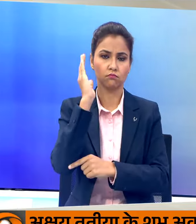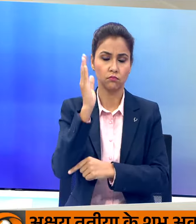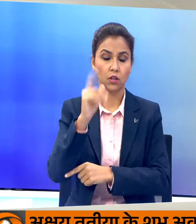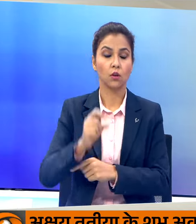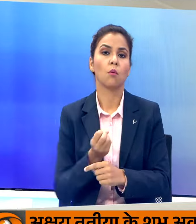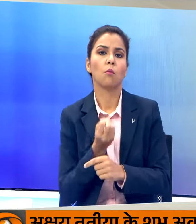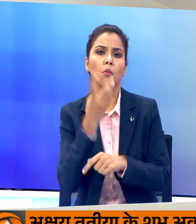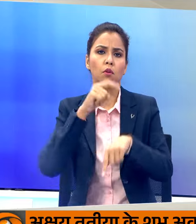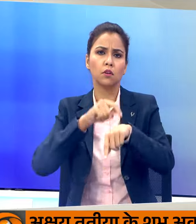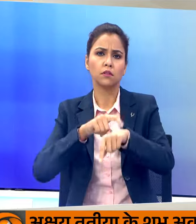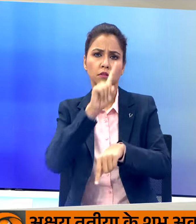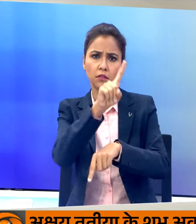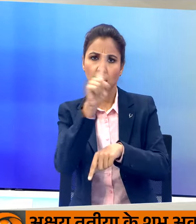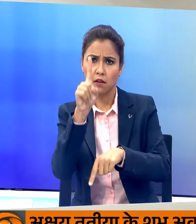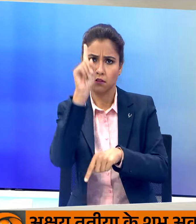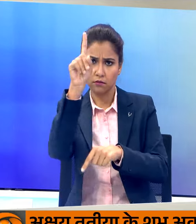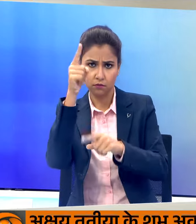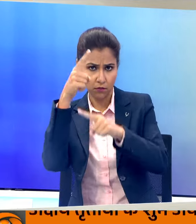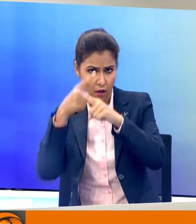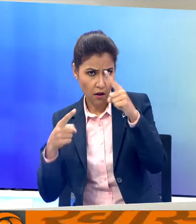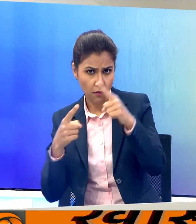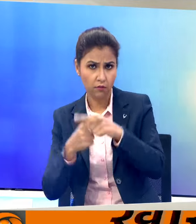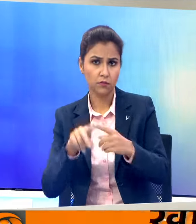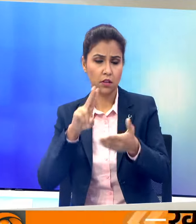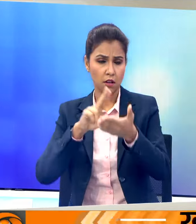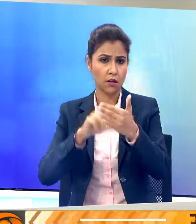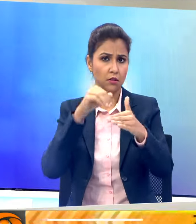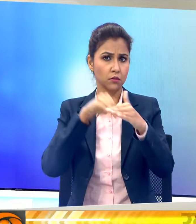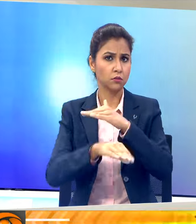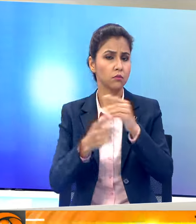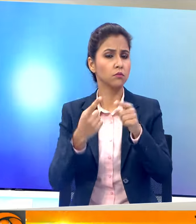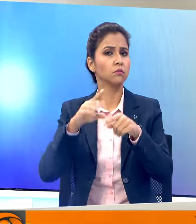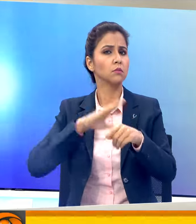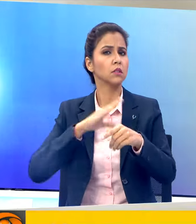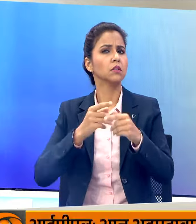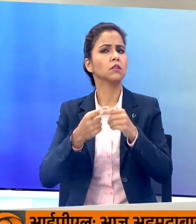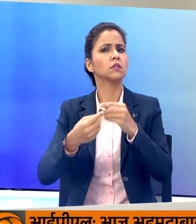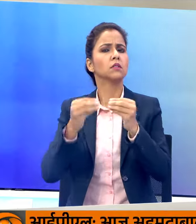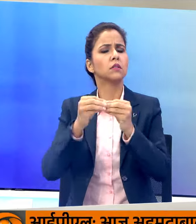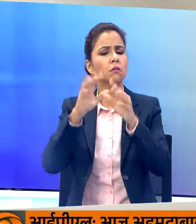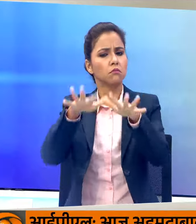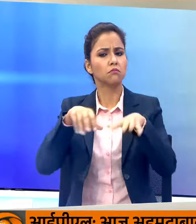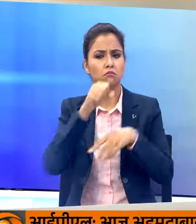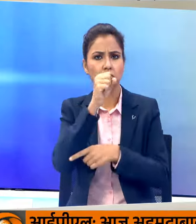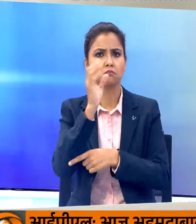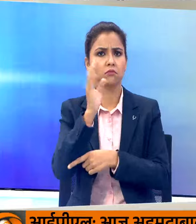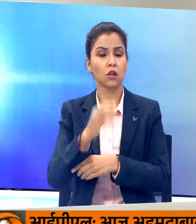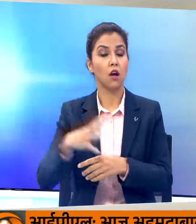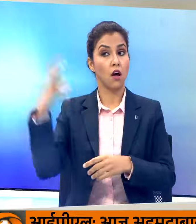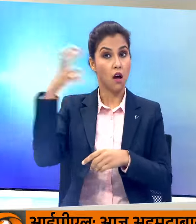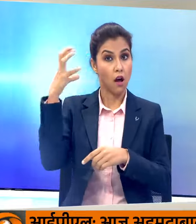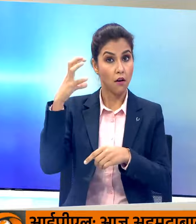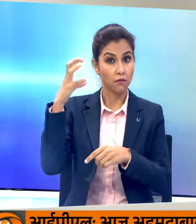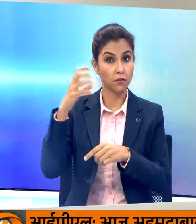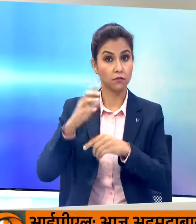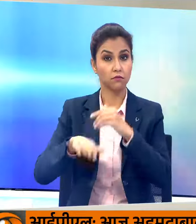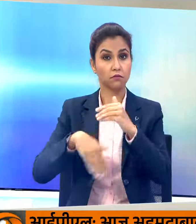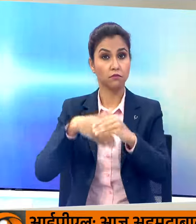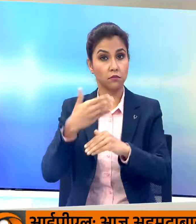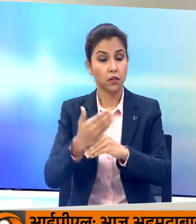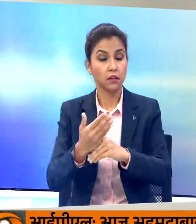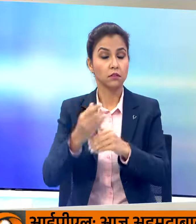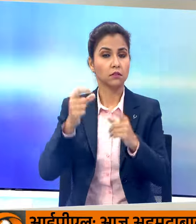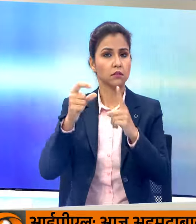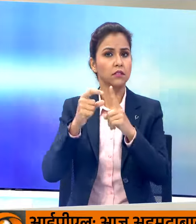साथी ग्यारा बजे प्रधान मंत्री महराश्ट्री के नंदूर बार में जनसभा को संबोधित करेंगे दुपहर बाद प्रधान मंत्री